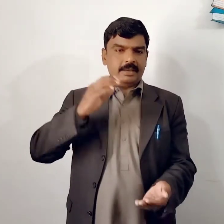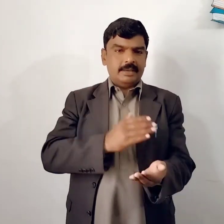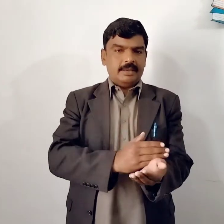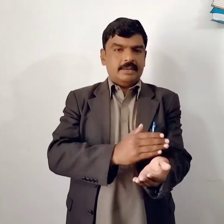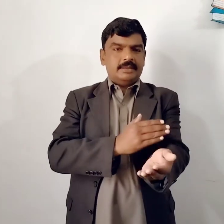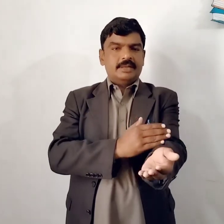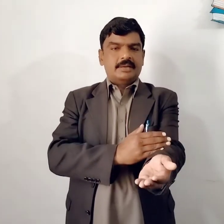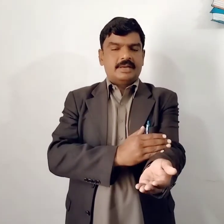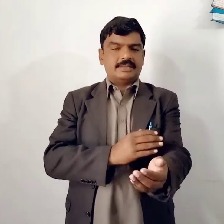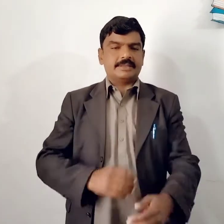درخواست